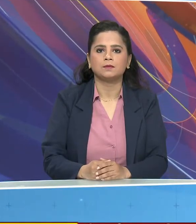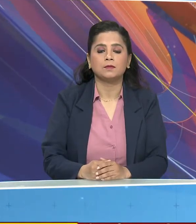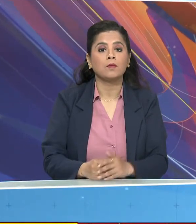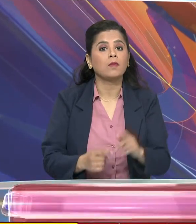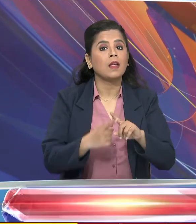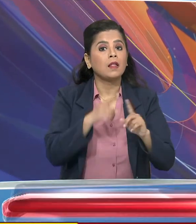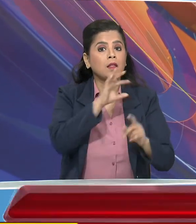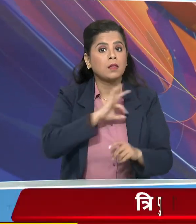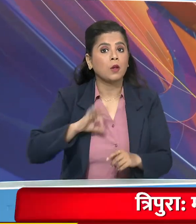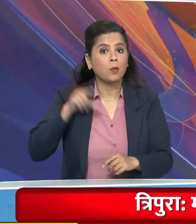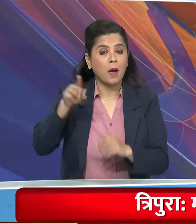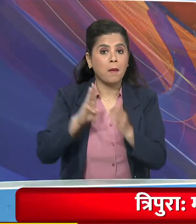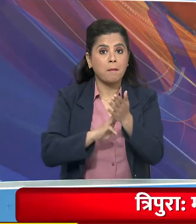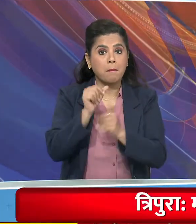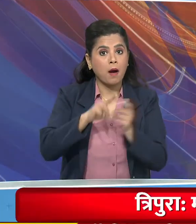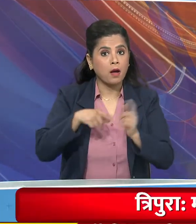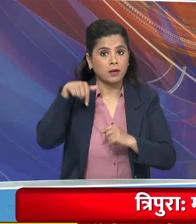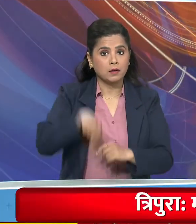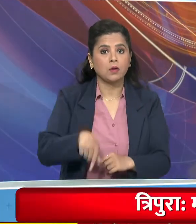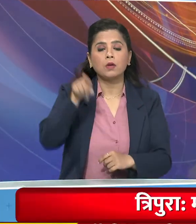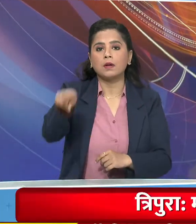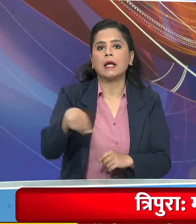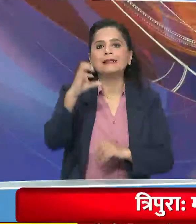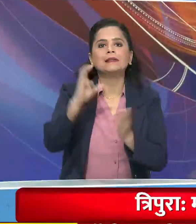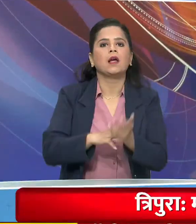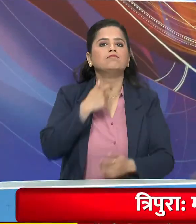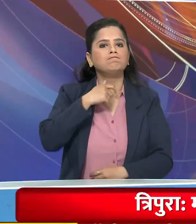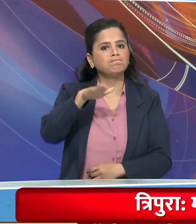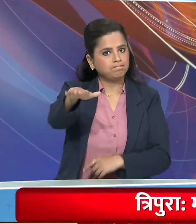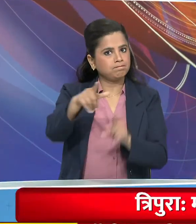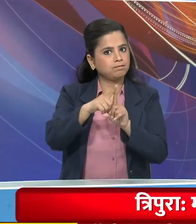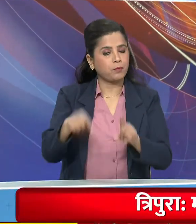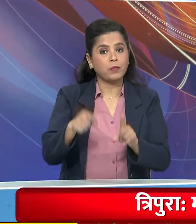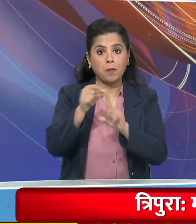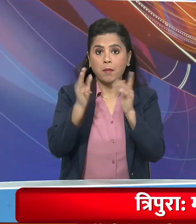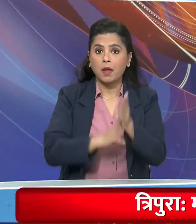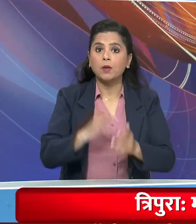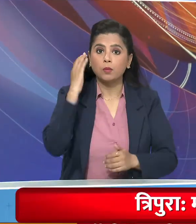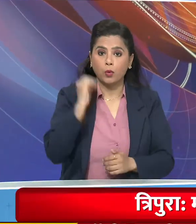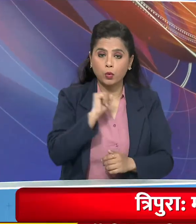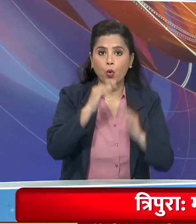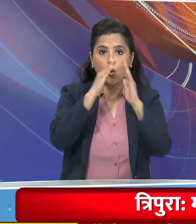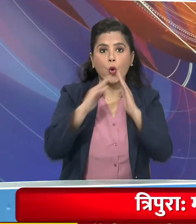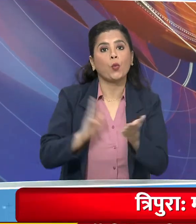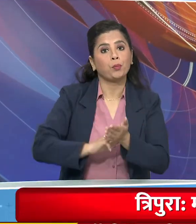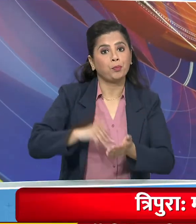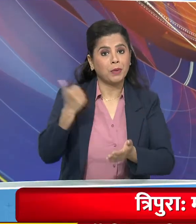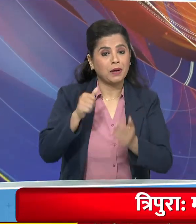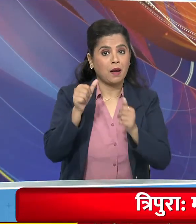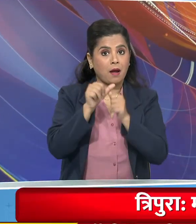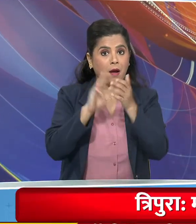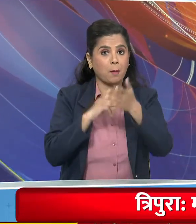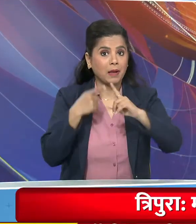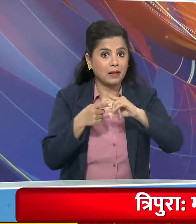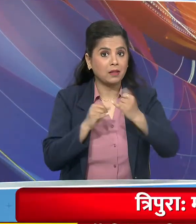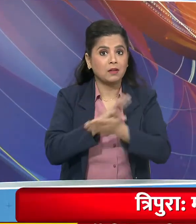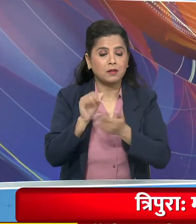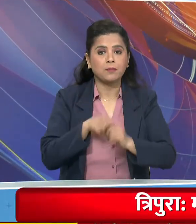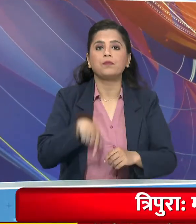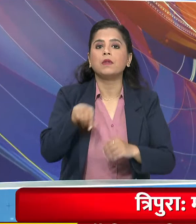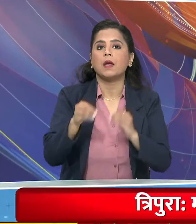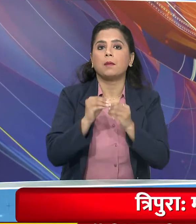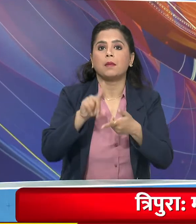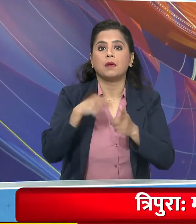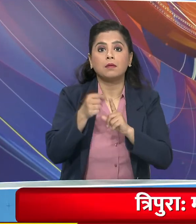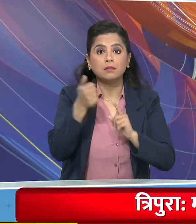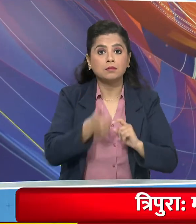त्रिपुरा में मारिक साहा आज लेंगे मुख्य मंत्री पत की शपत प्तार मंत्री नरेंद्र मोदी ग्रह मंत्री आमिच्शा और भाजपर्धियक्ष